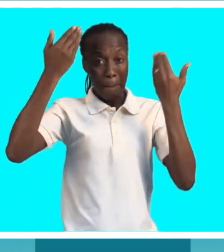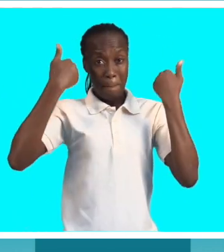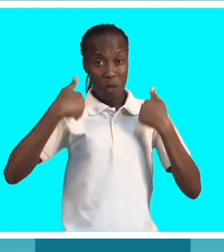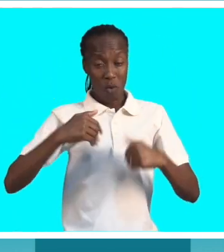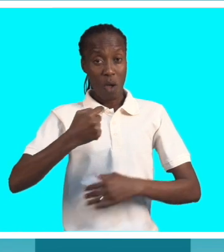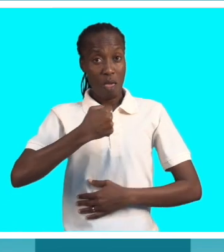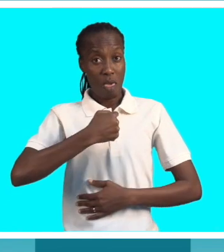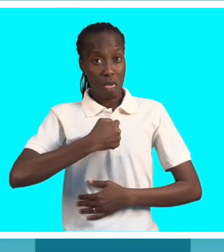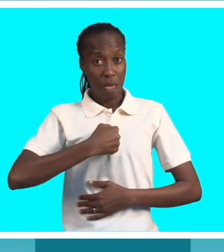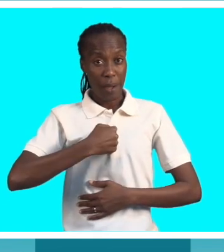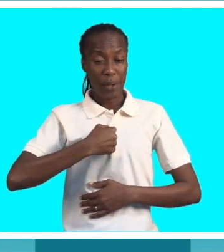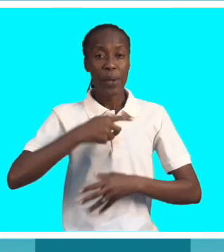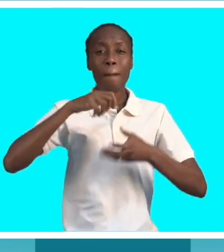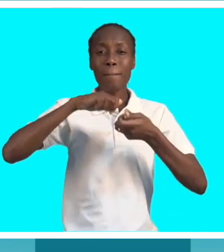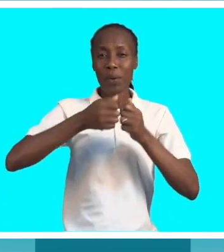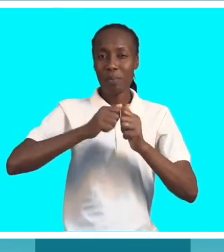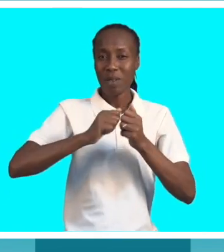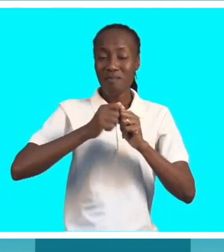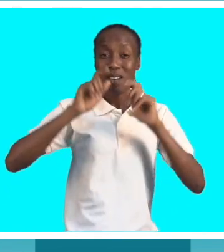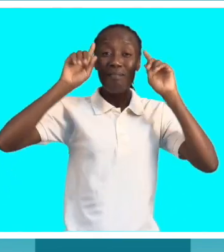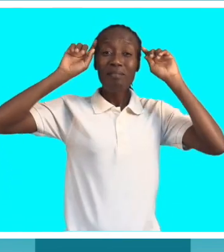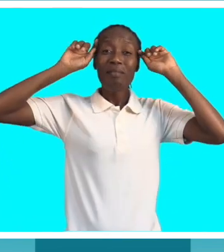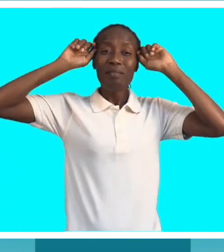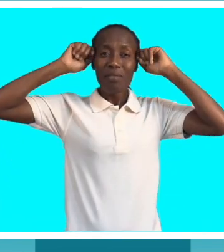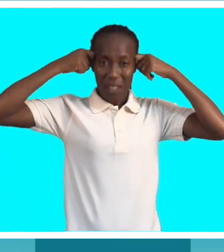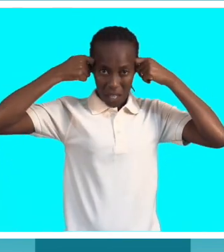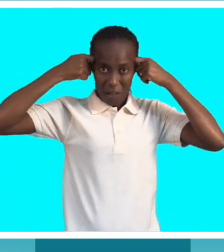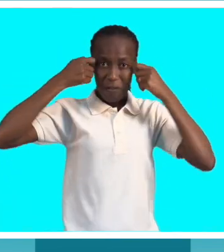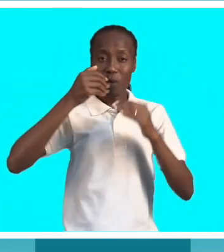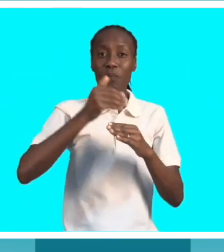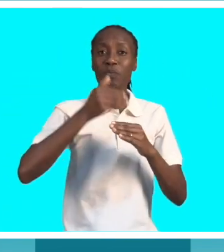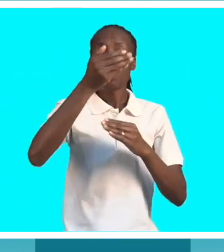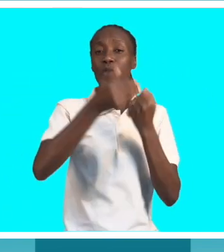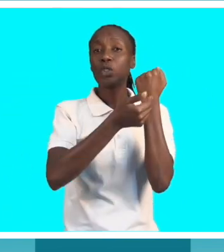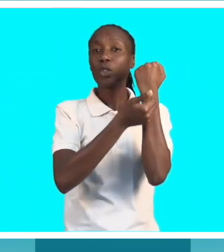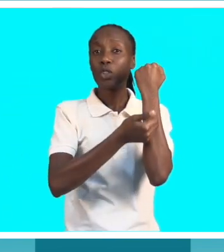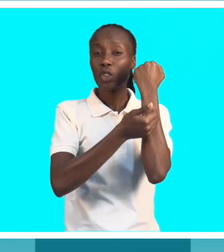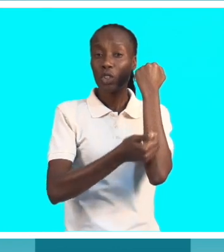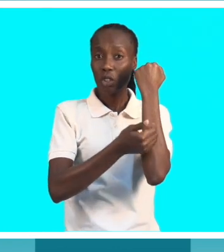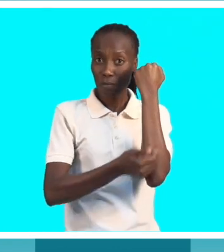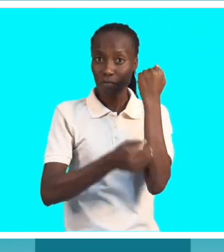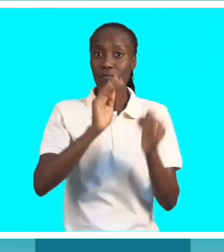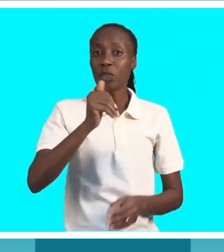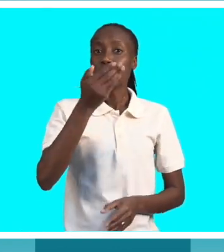um sistema nervoso. Quando fui operado fiquei, teve alta,